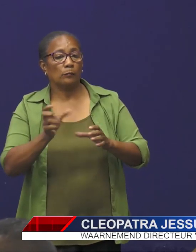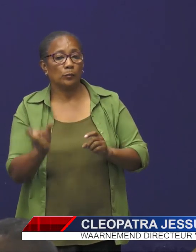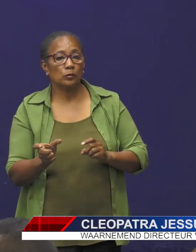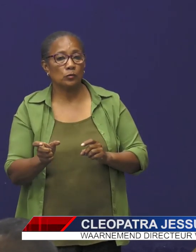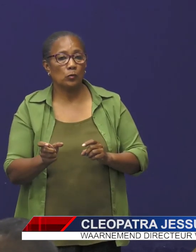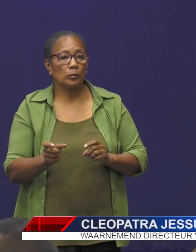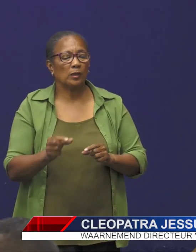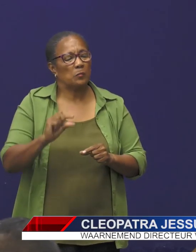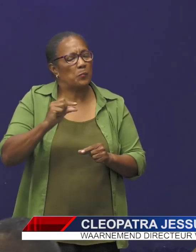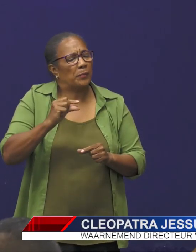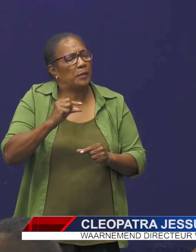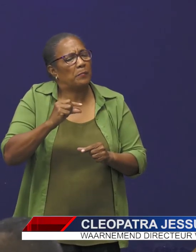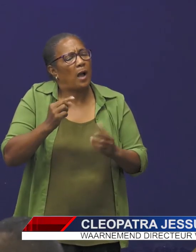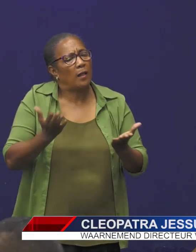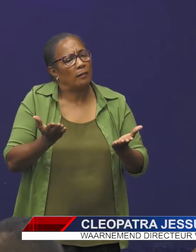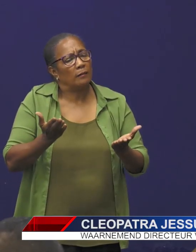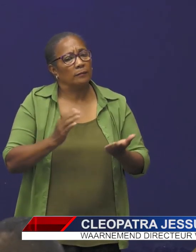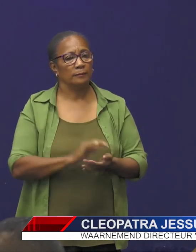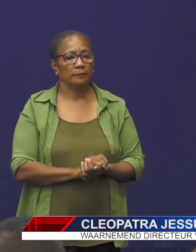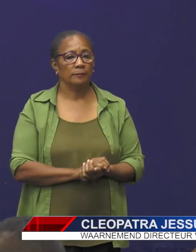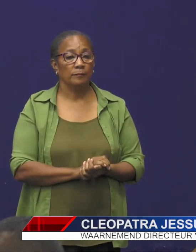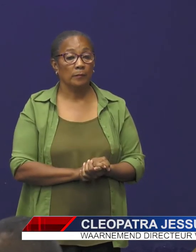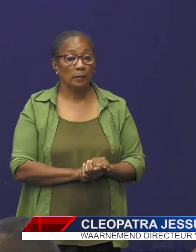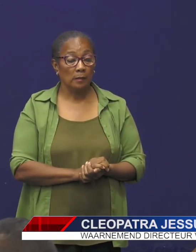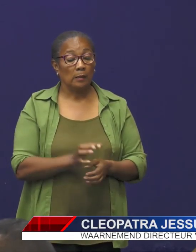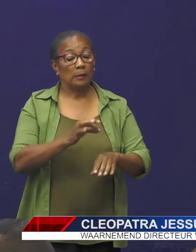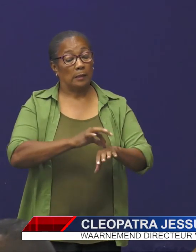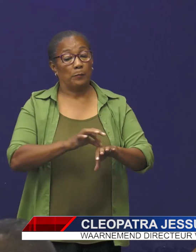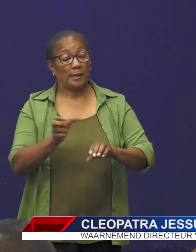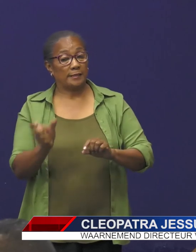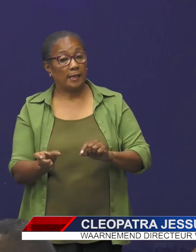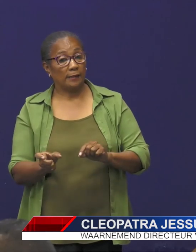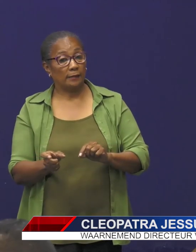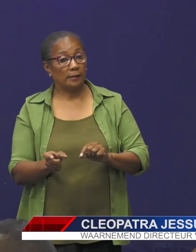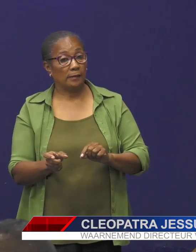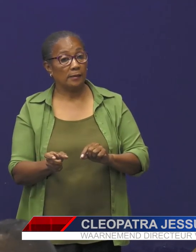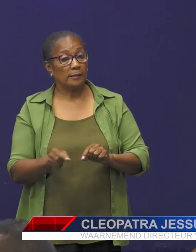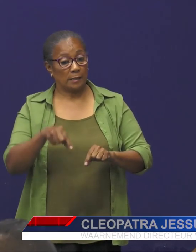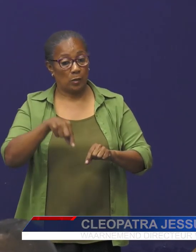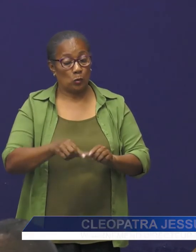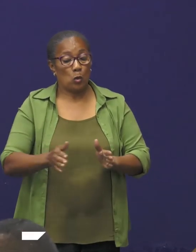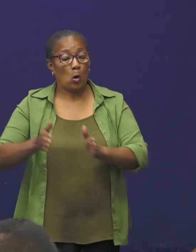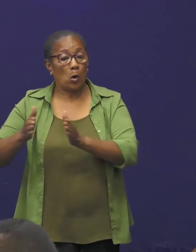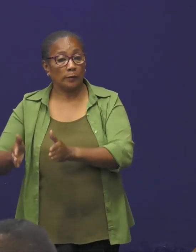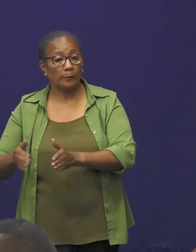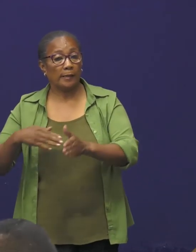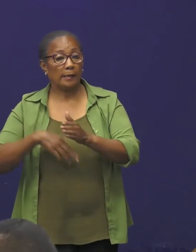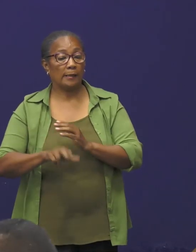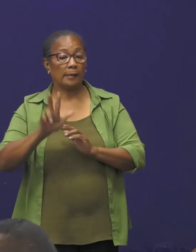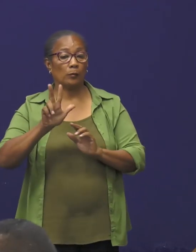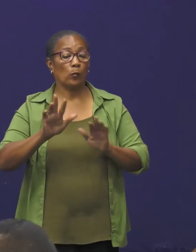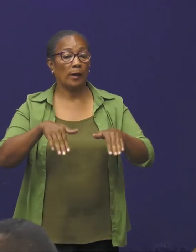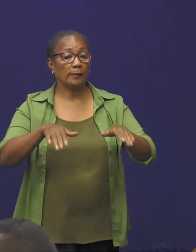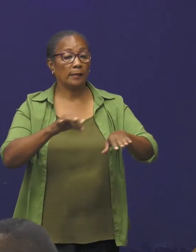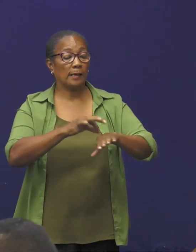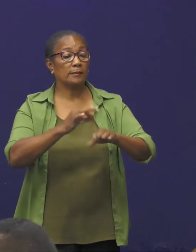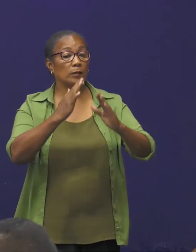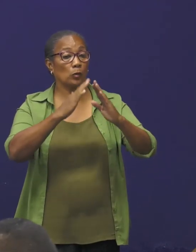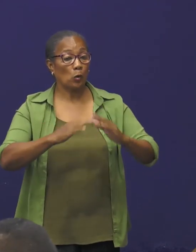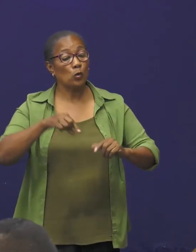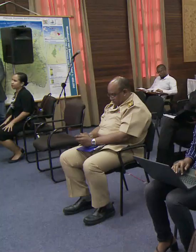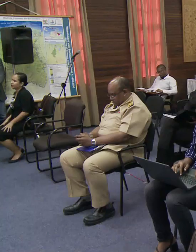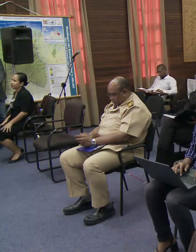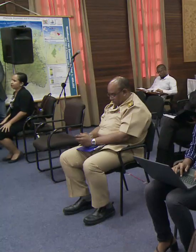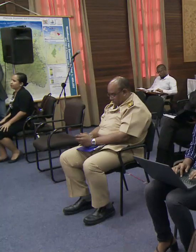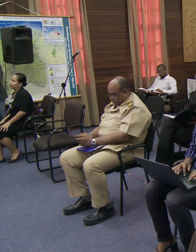minimaal is. De patiënten zijn ondergebracht in het Wanika ziekenhuis waar de nodige